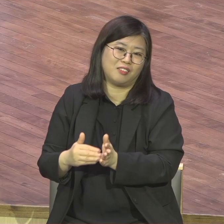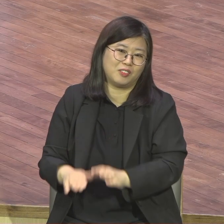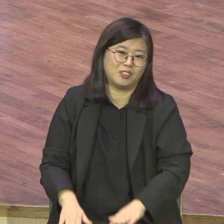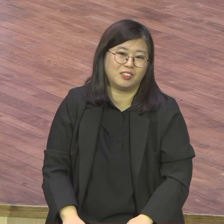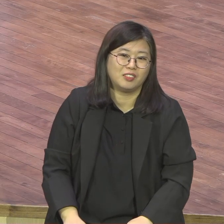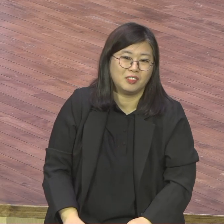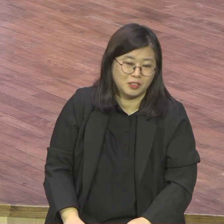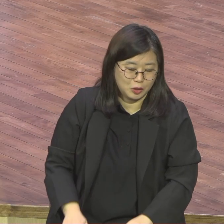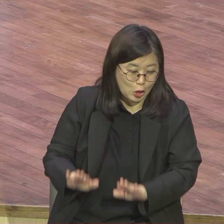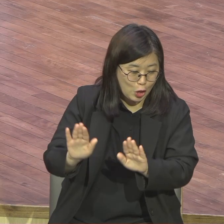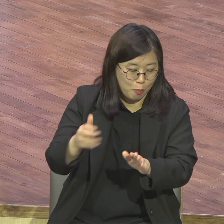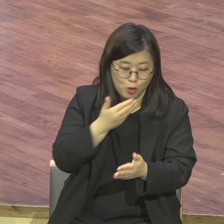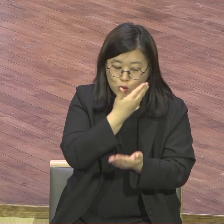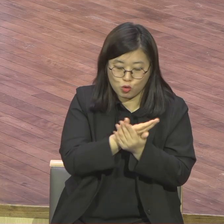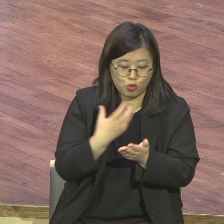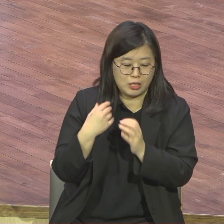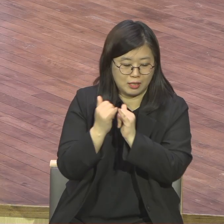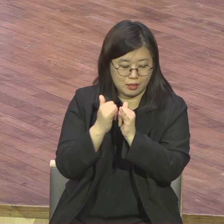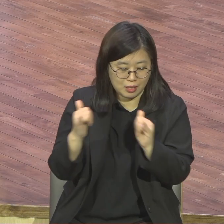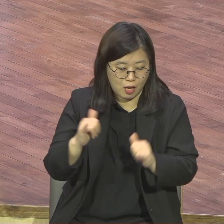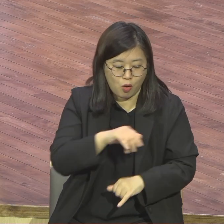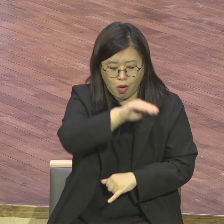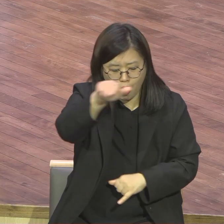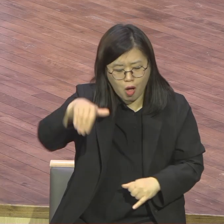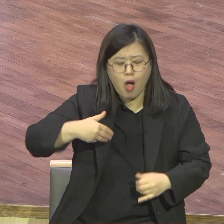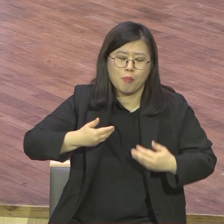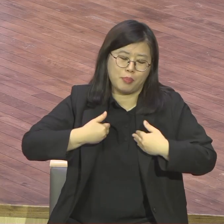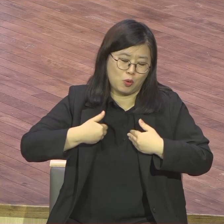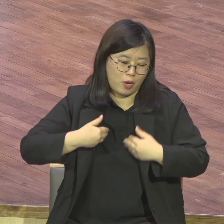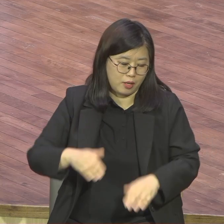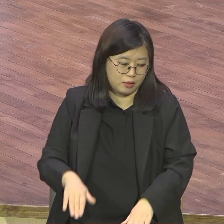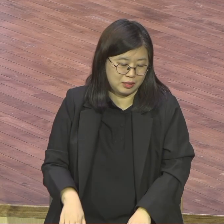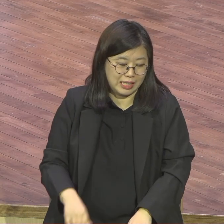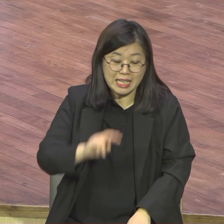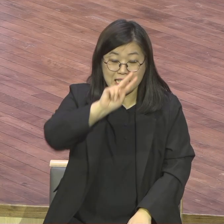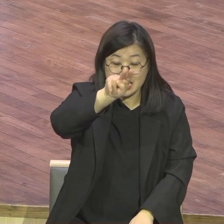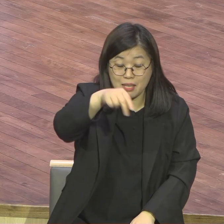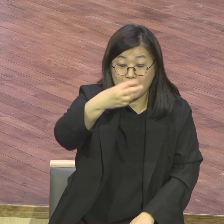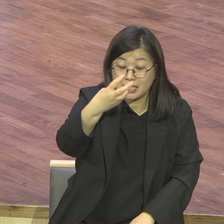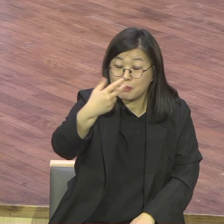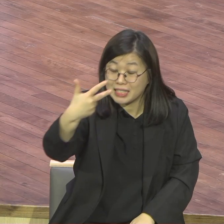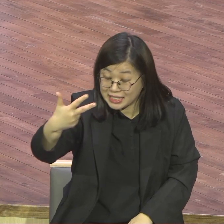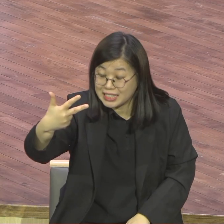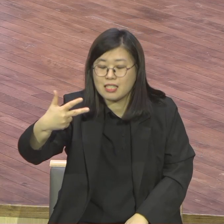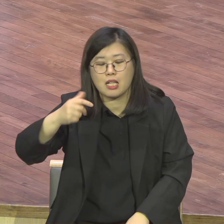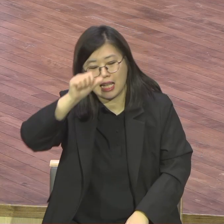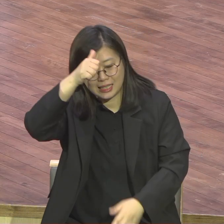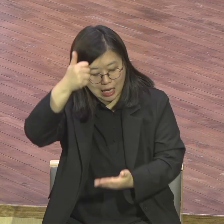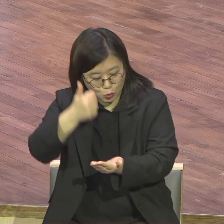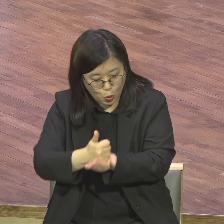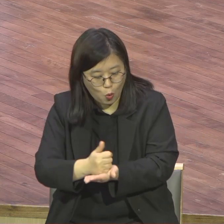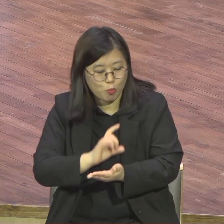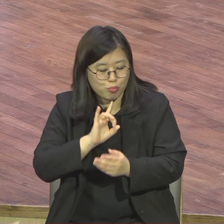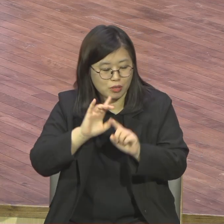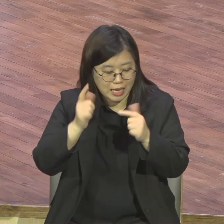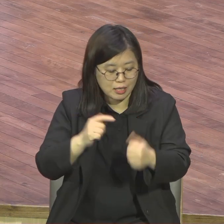뭡니까 평신도 그 다음에 뭡니까 청년들 각 기관 각 기관 청년들 포함해서